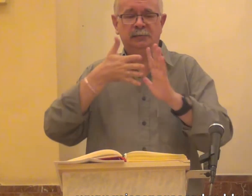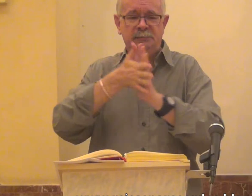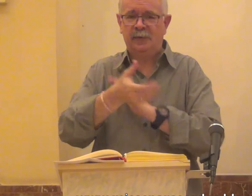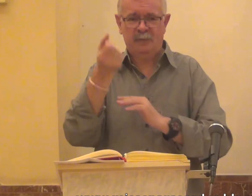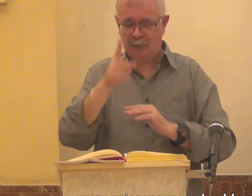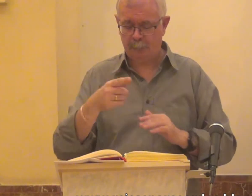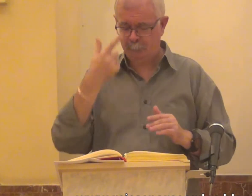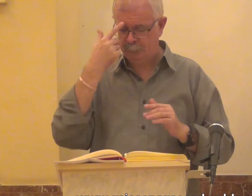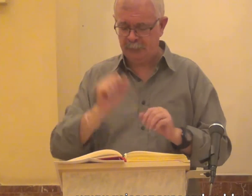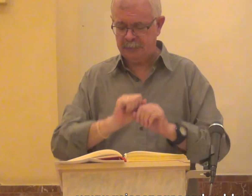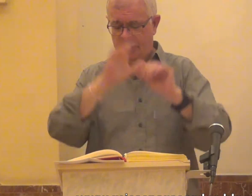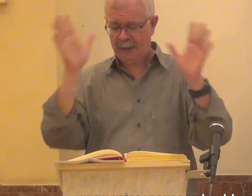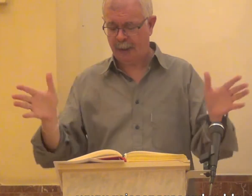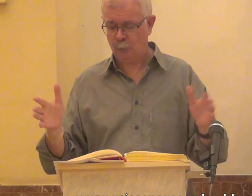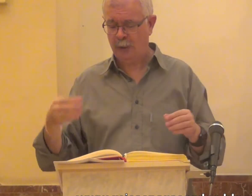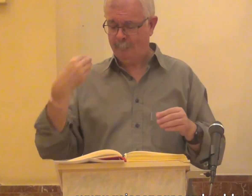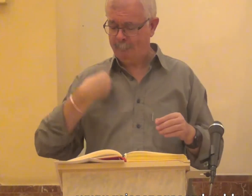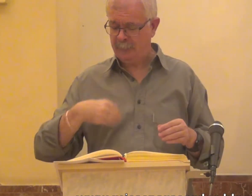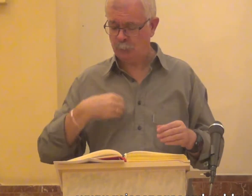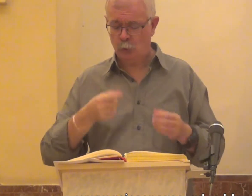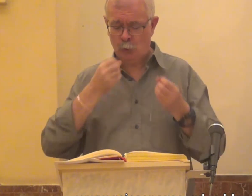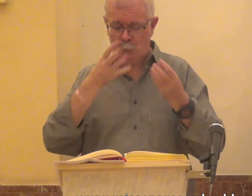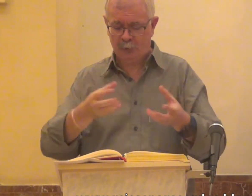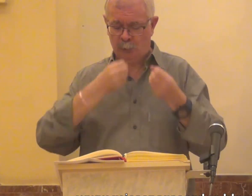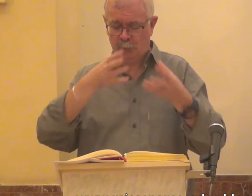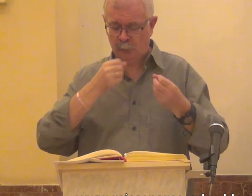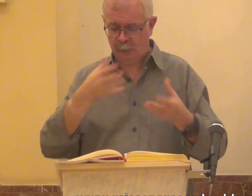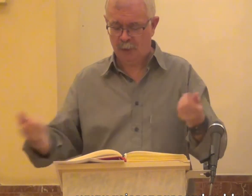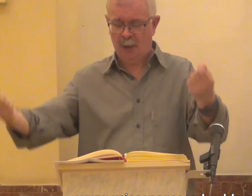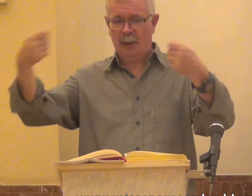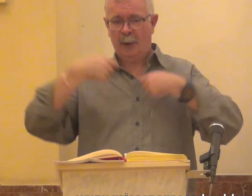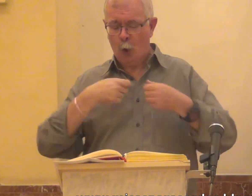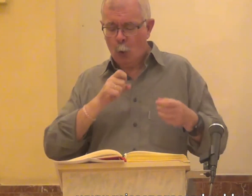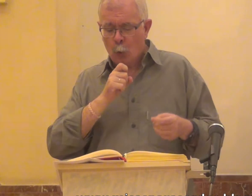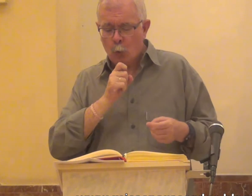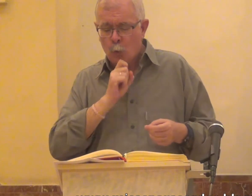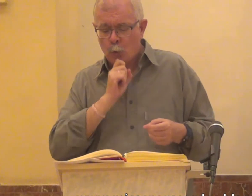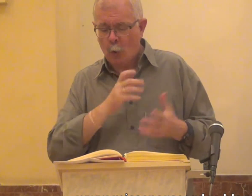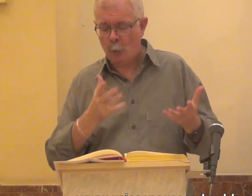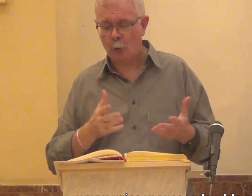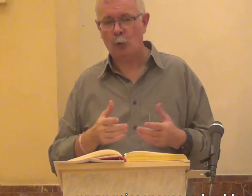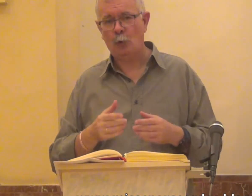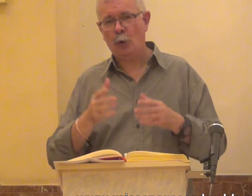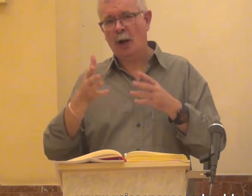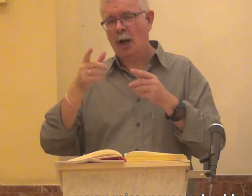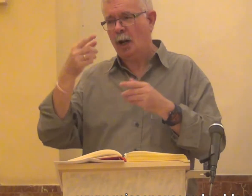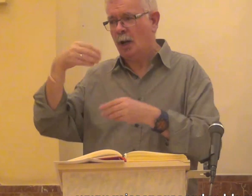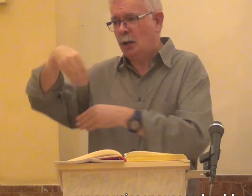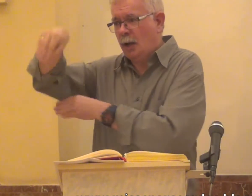teníamos necesidad de explicar nada ya que ellos mismos cuentan los detalles